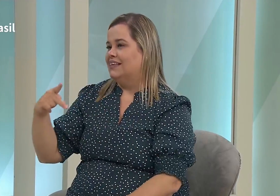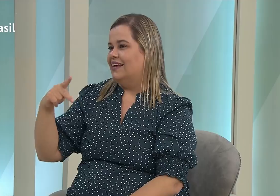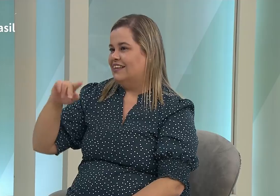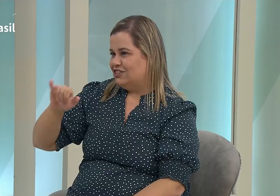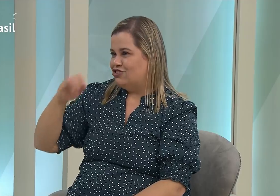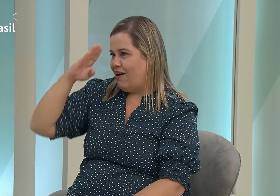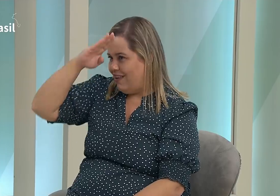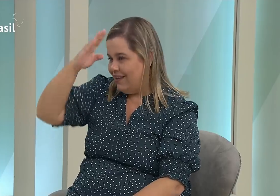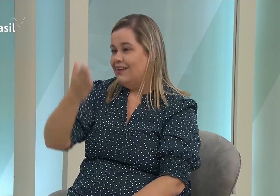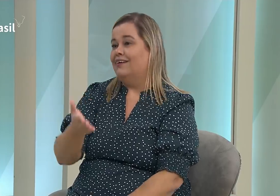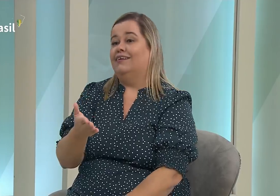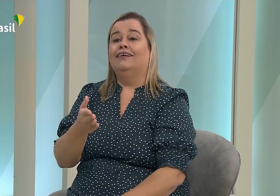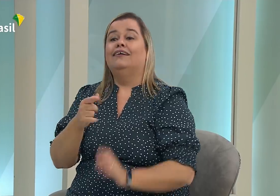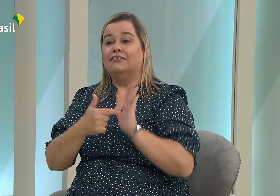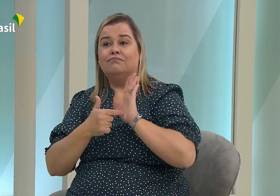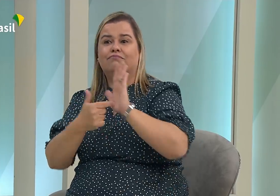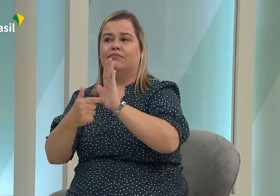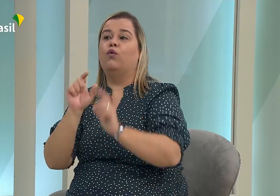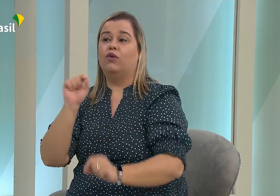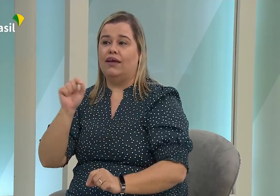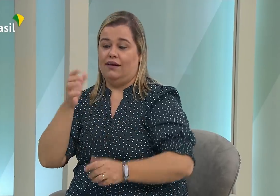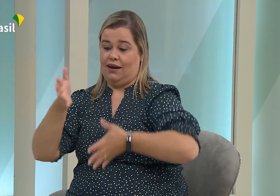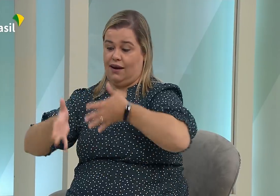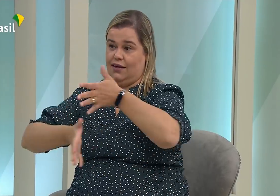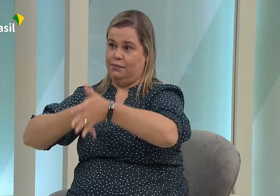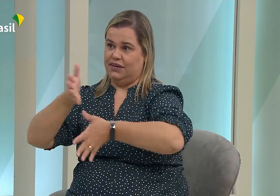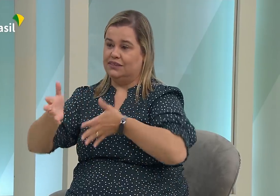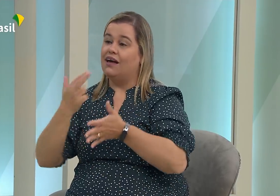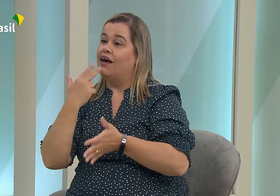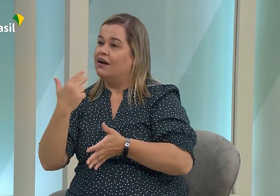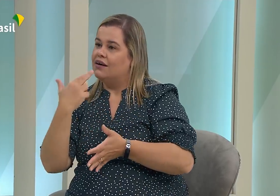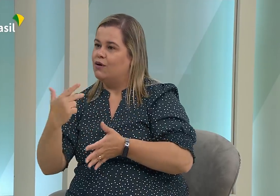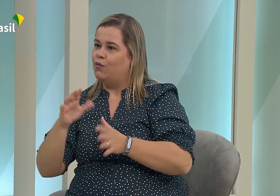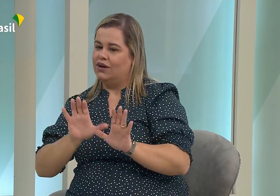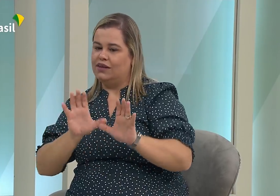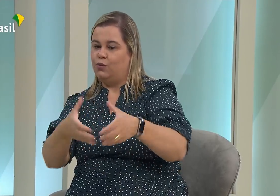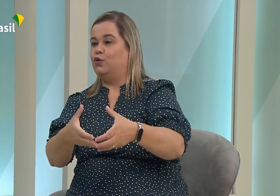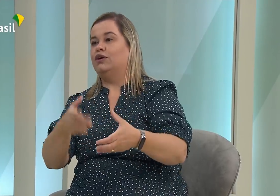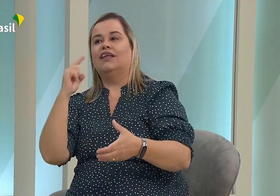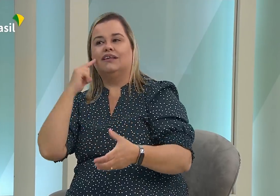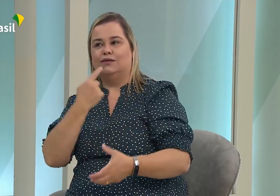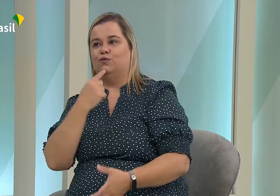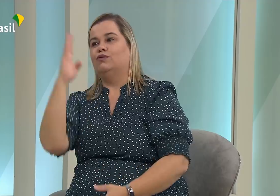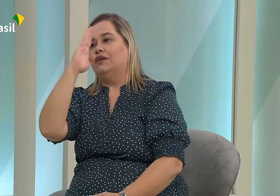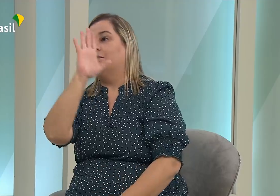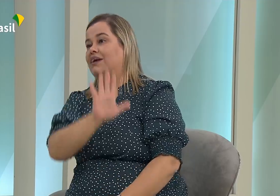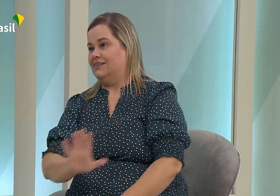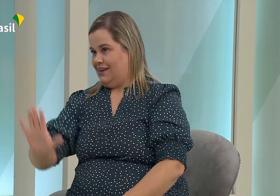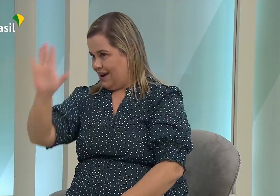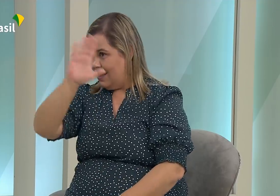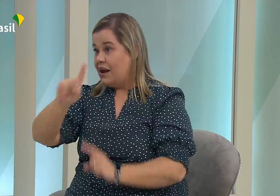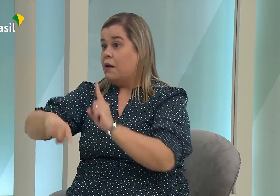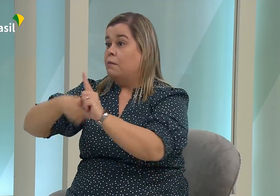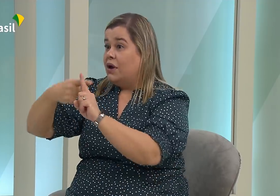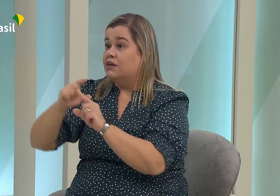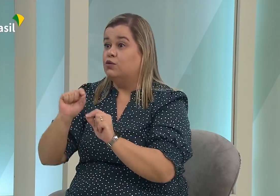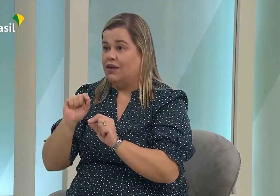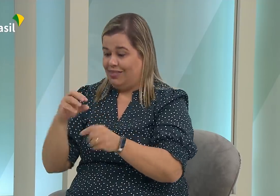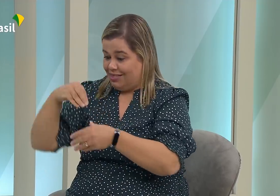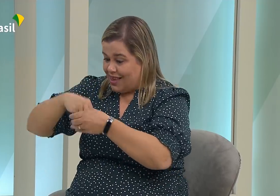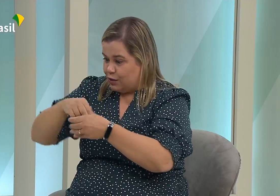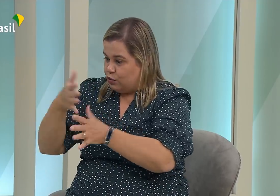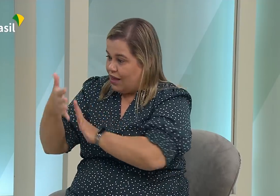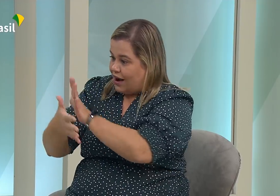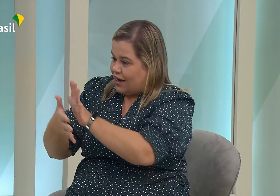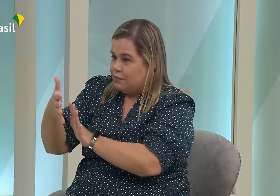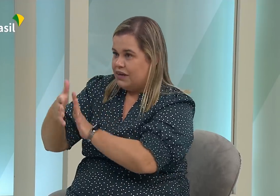no dia da posse do presidente Jair Bolsonaro, o discurso. O discurso com a língua brasileira de sinais. Usando a língua